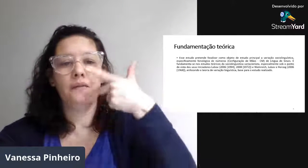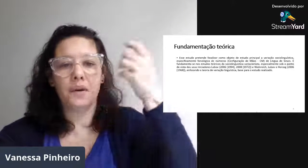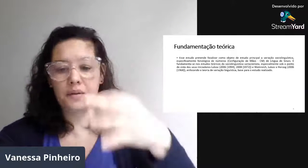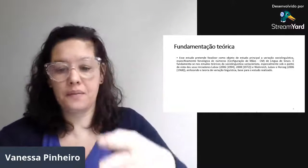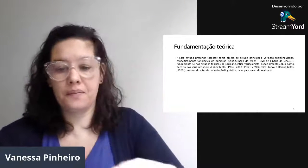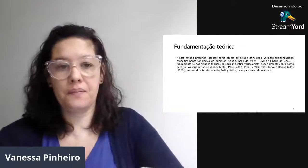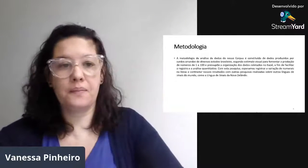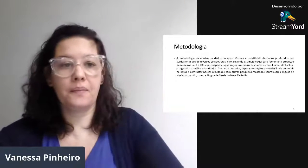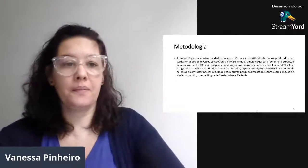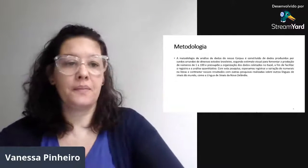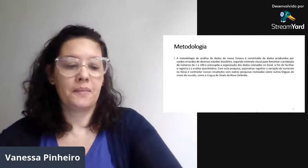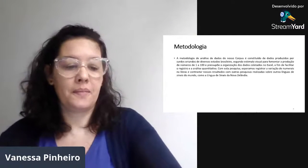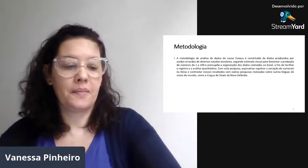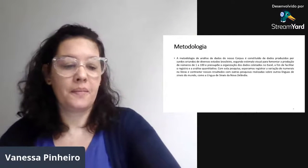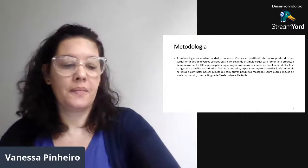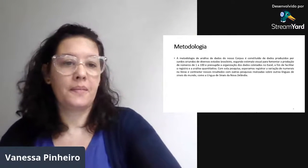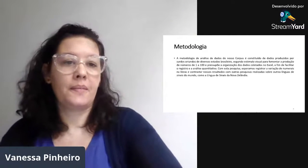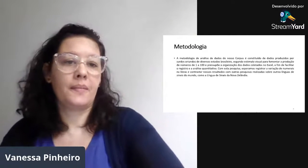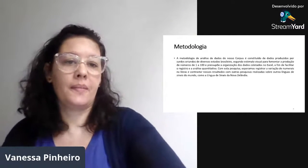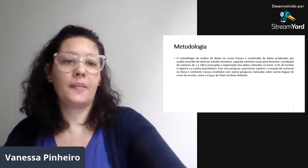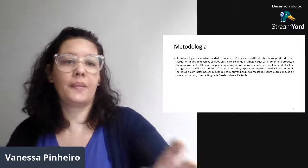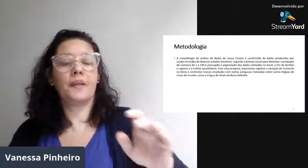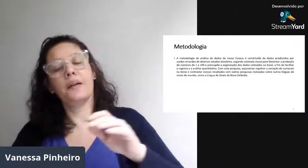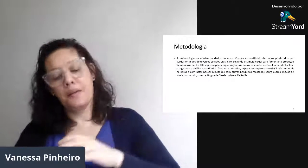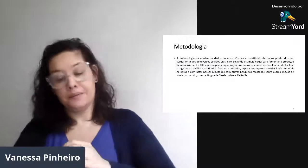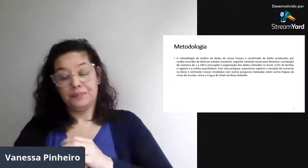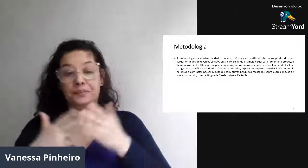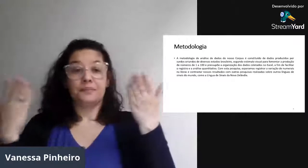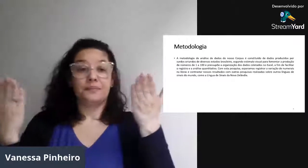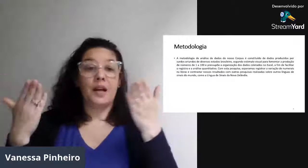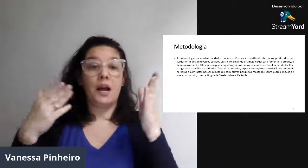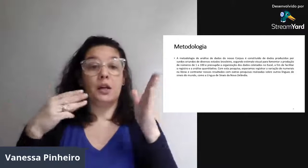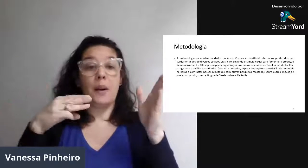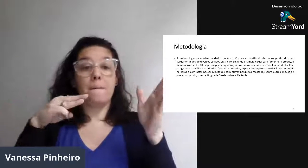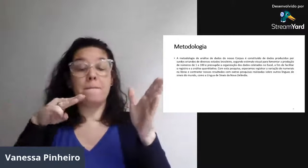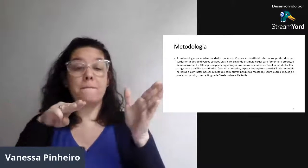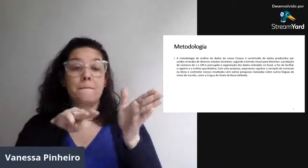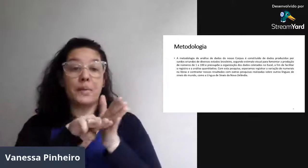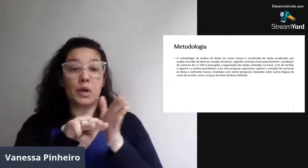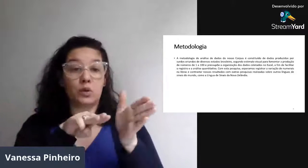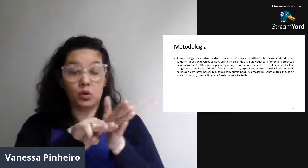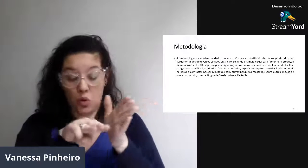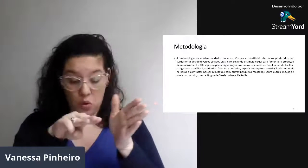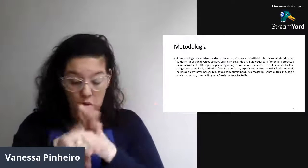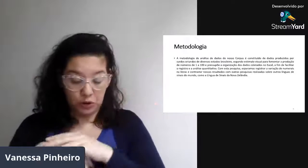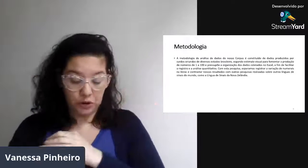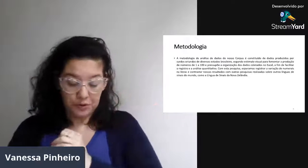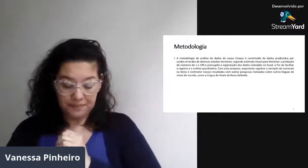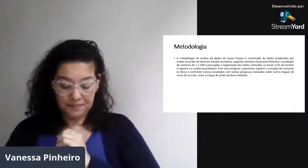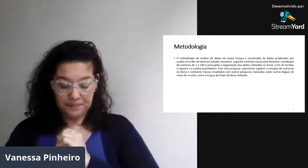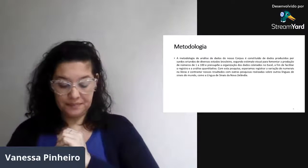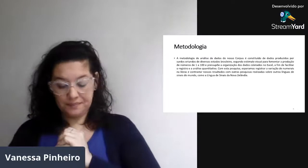Essa parte já comentei. Agora, na metodologia.